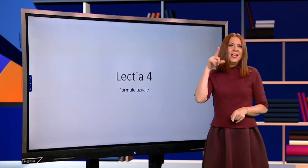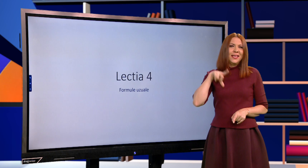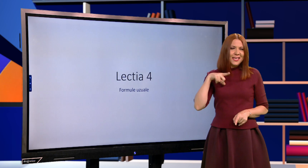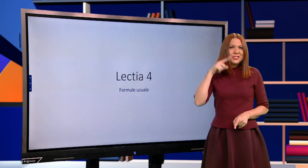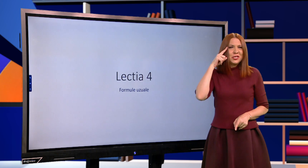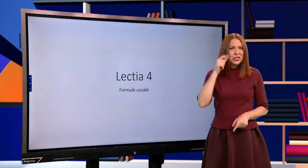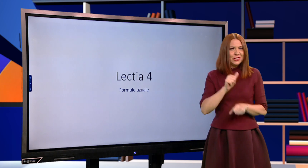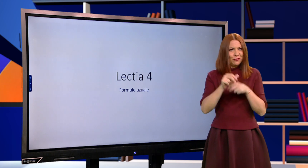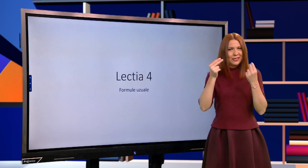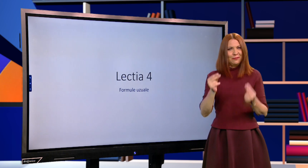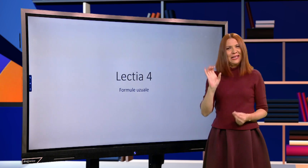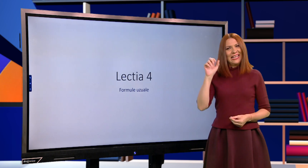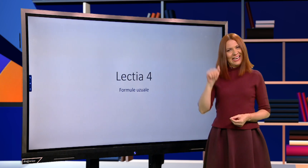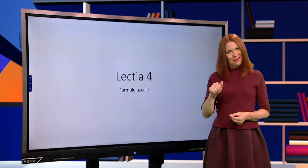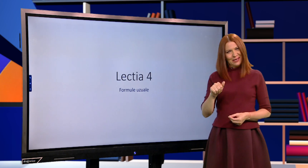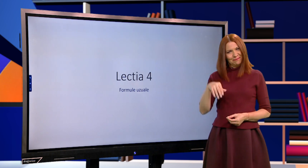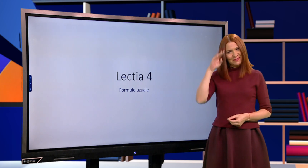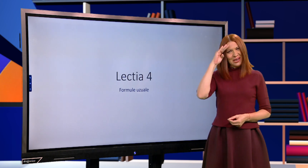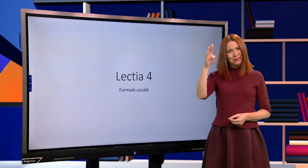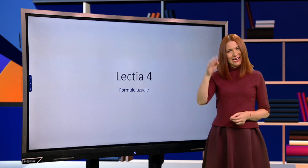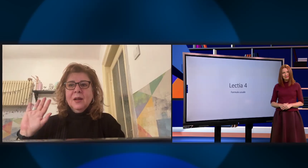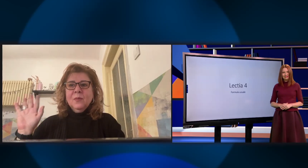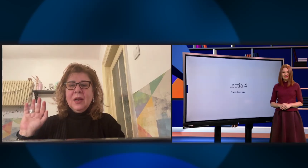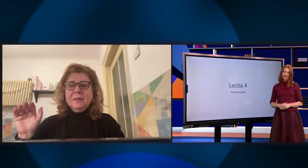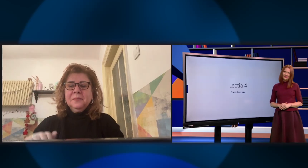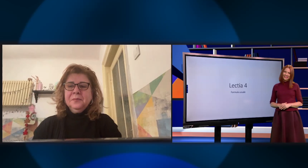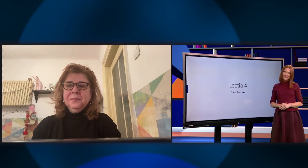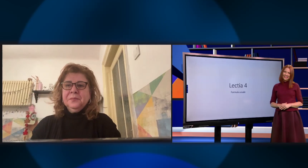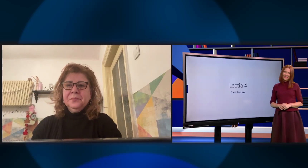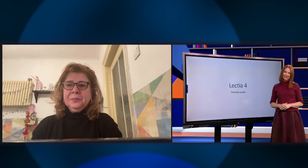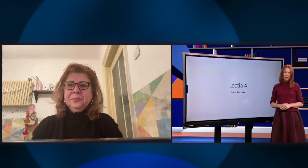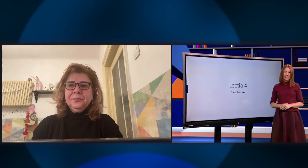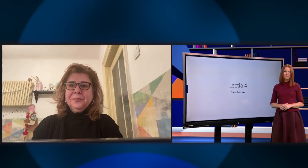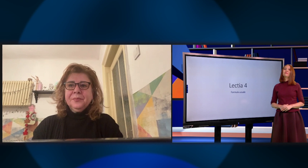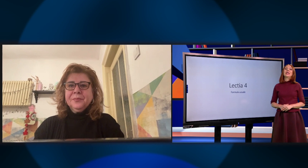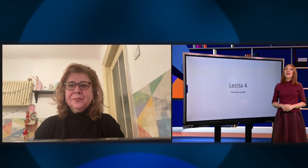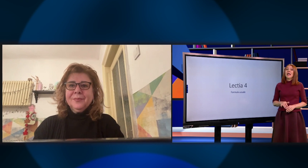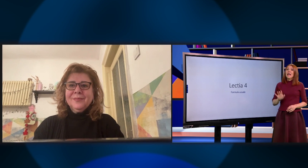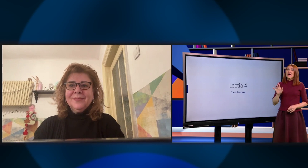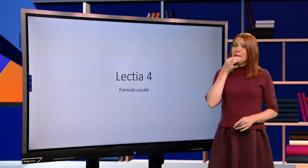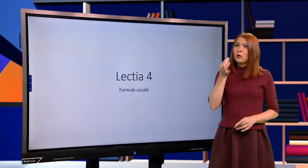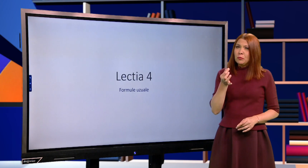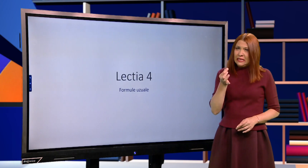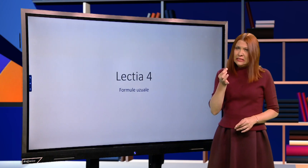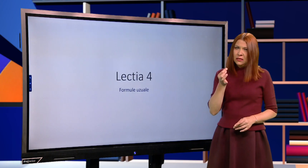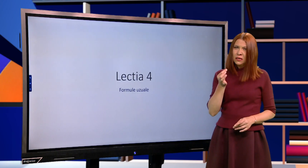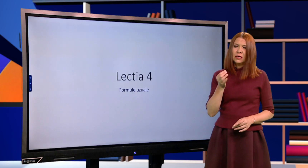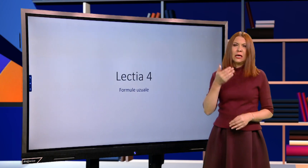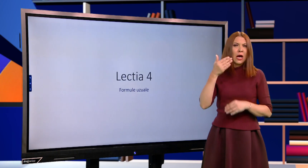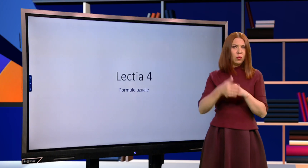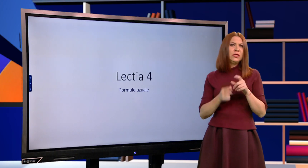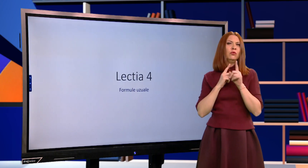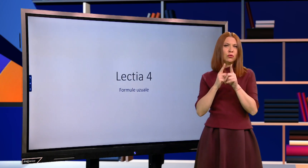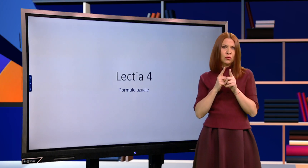obicei, este, știți foarte bine, Carmen. Salut, Carmen! Bună! Ți-am promis